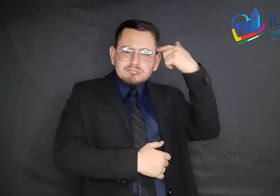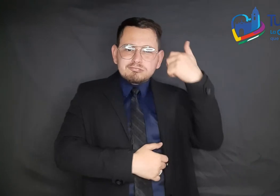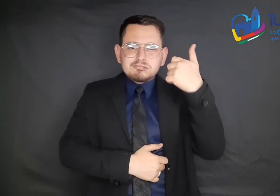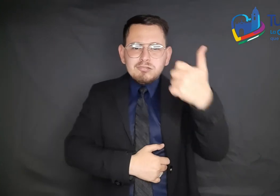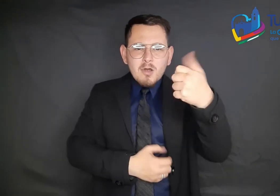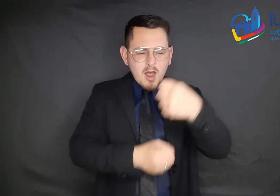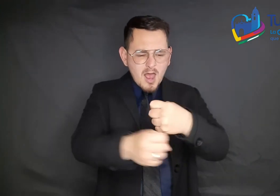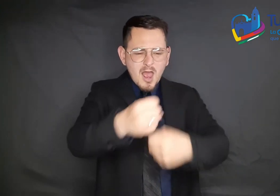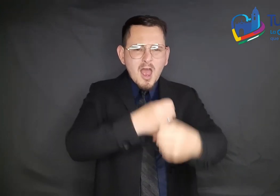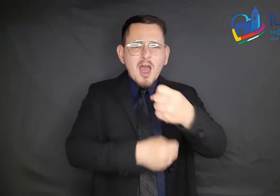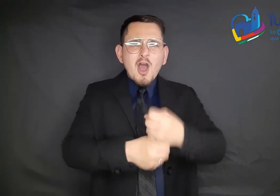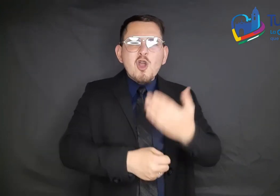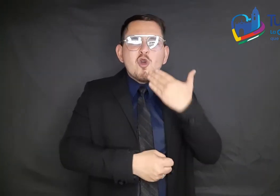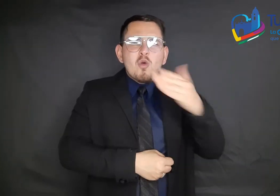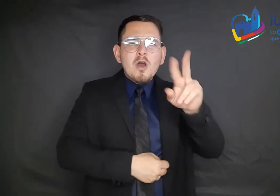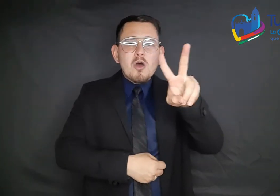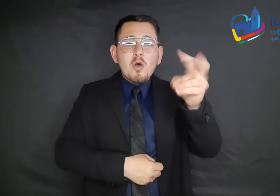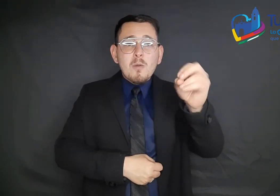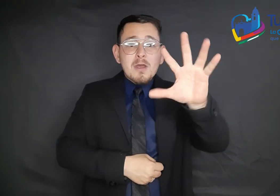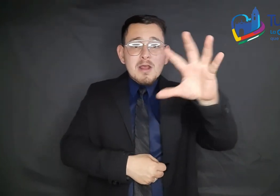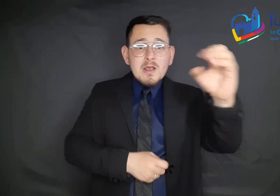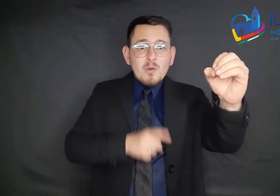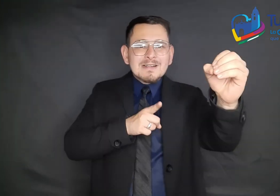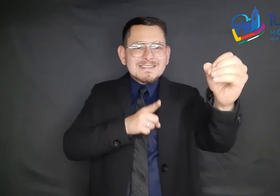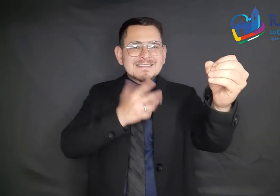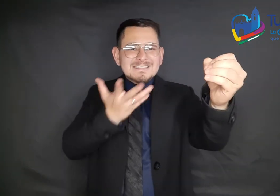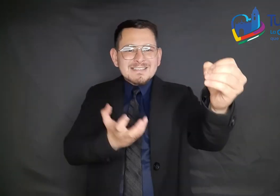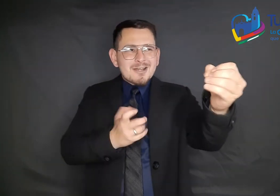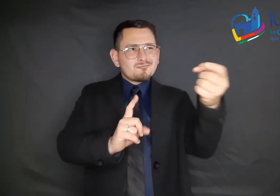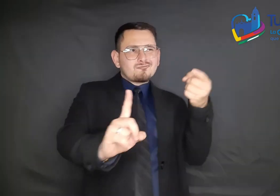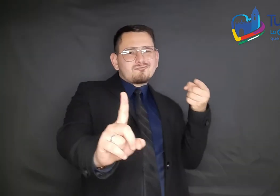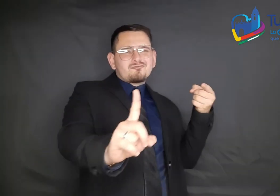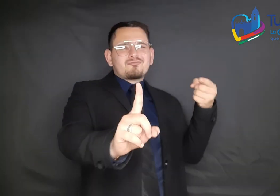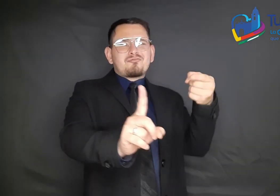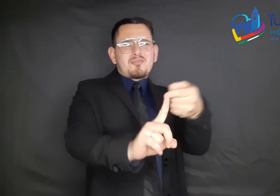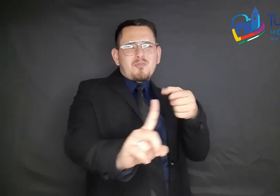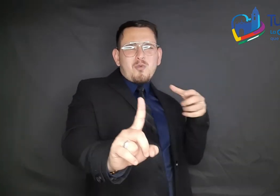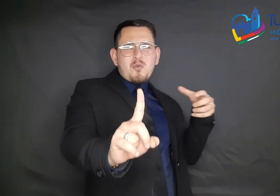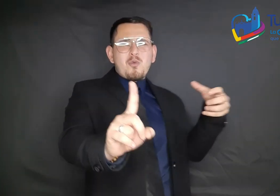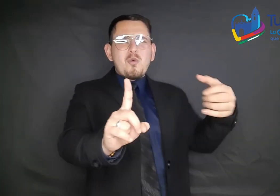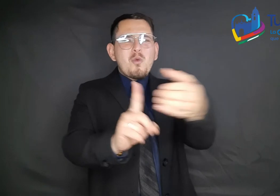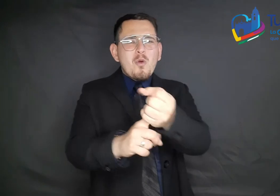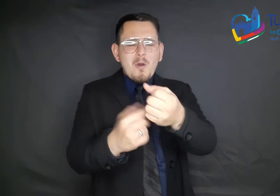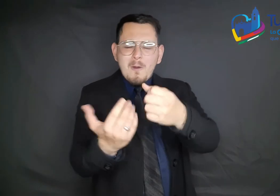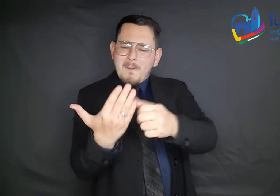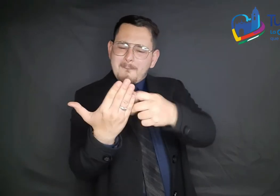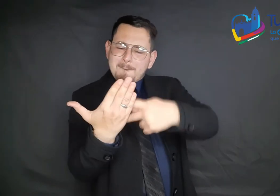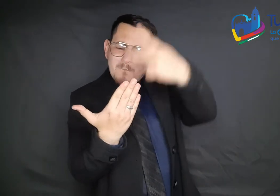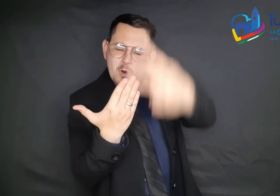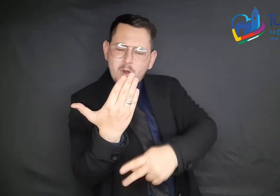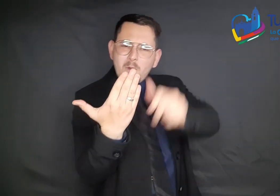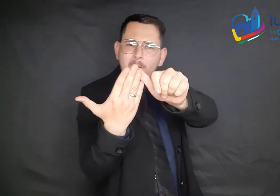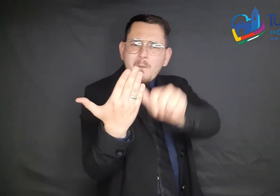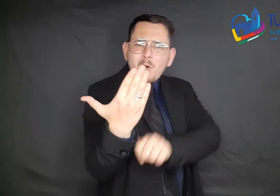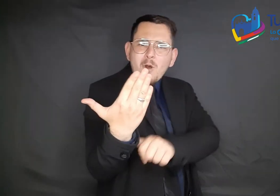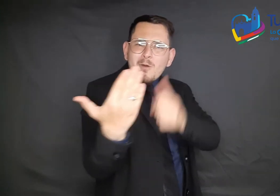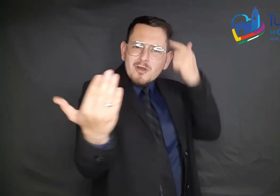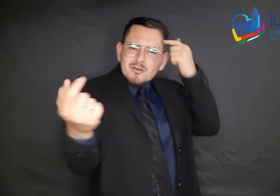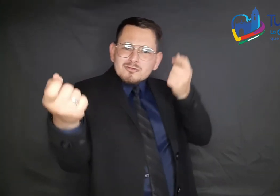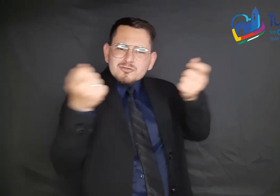con base en la identificación de estrategias, programas, proyectos, iniciativas y soluciones integrales a través de las TIC, que logren